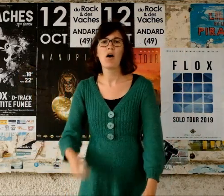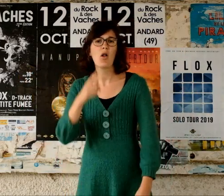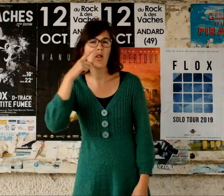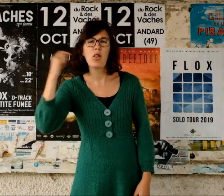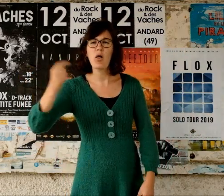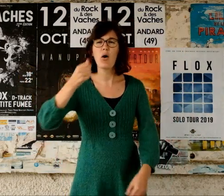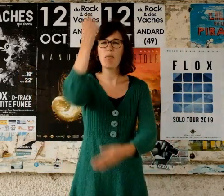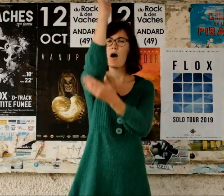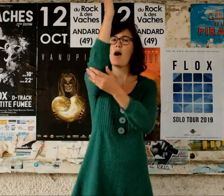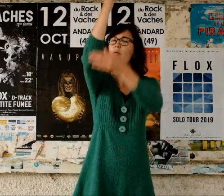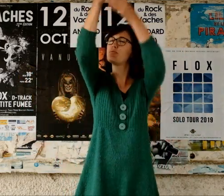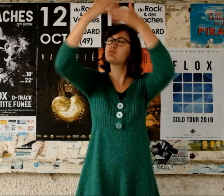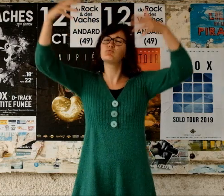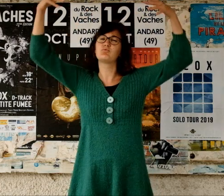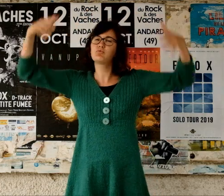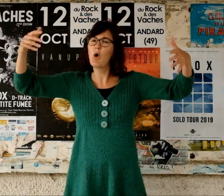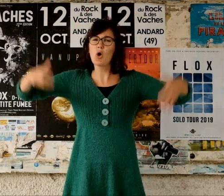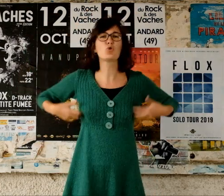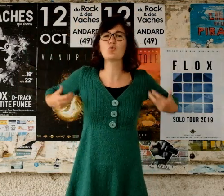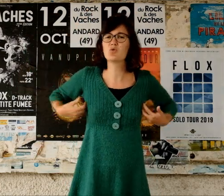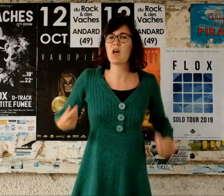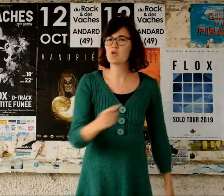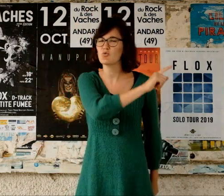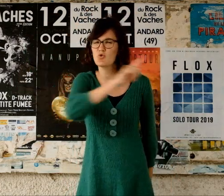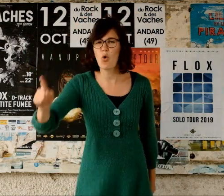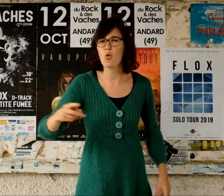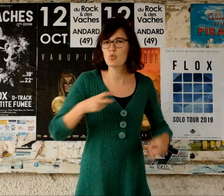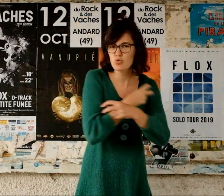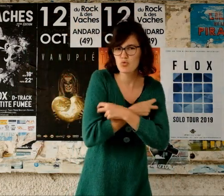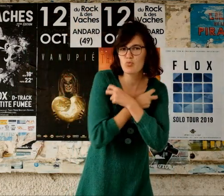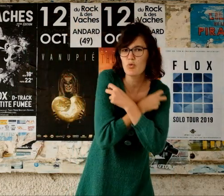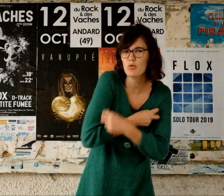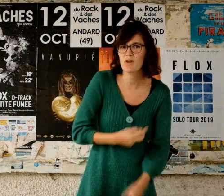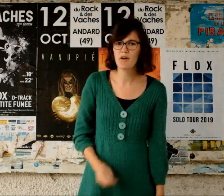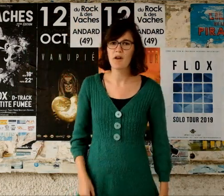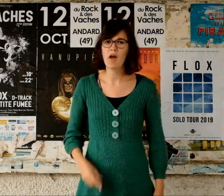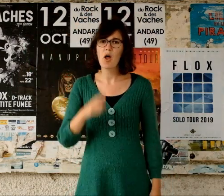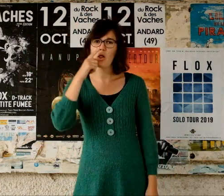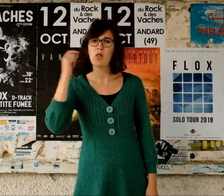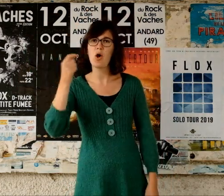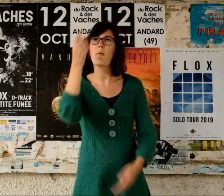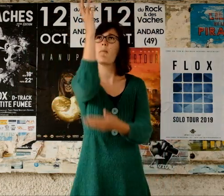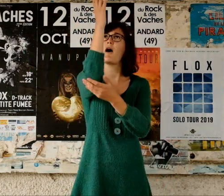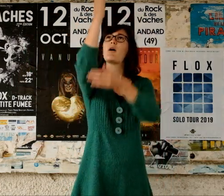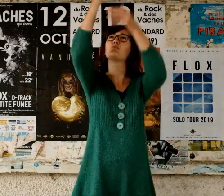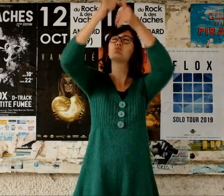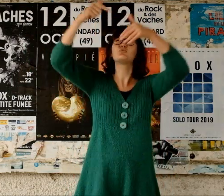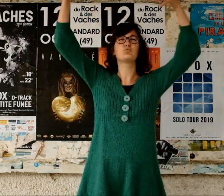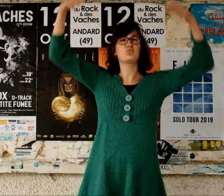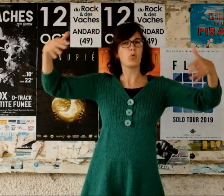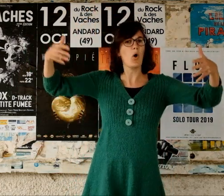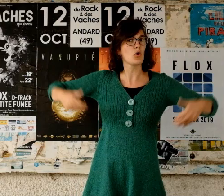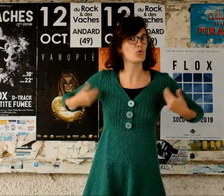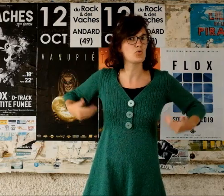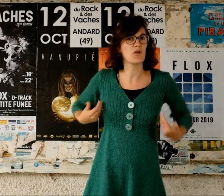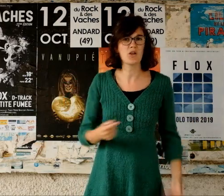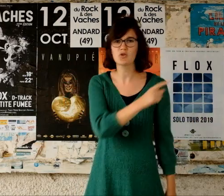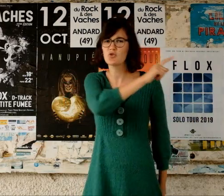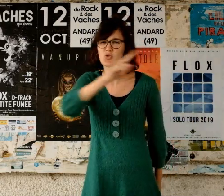cochons Oh non, l'homme descend pas du singe J'y descend plutôt du mouton Oh non, l'homme descend pas du singe J'y